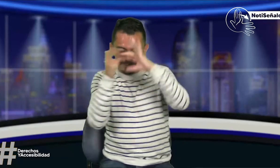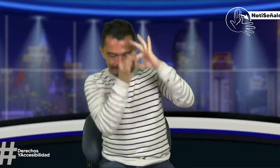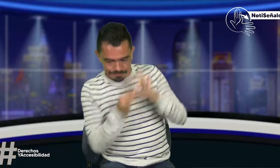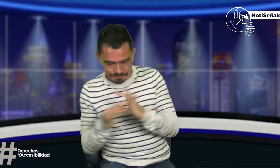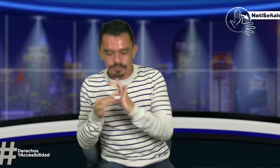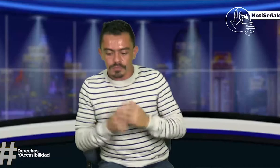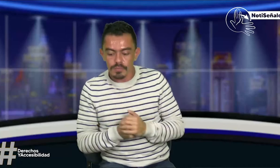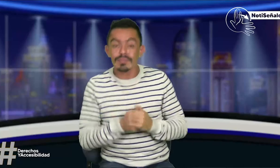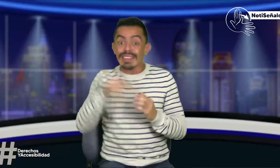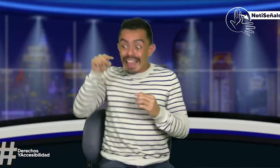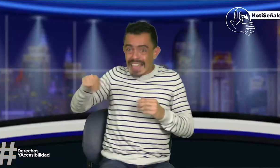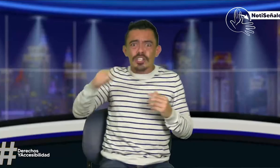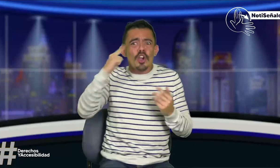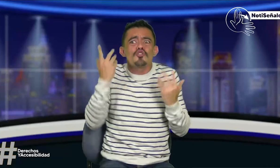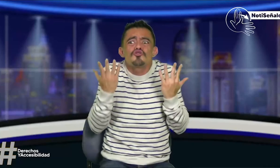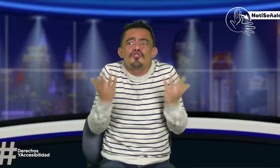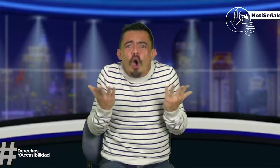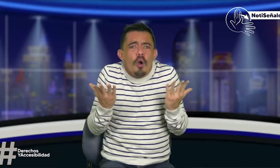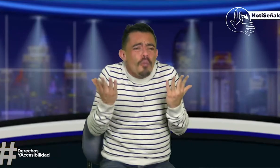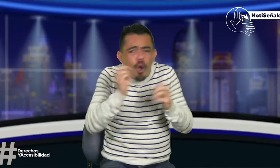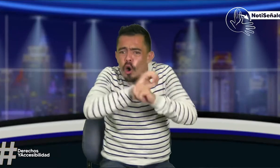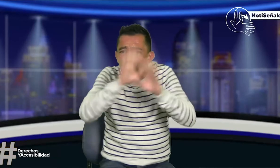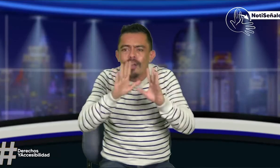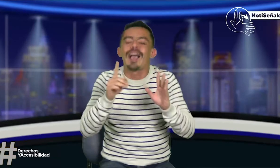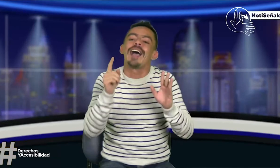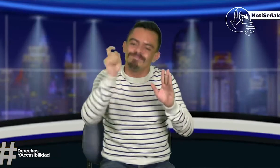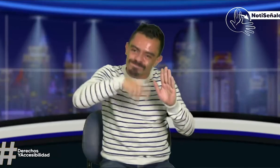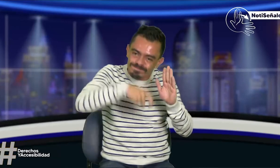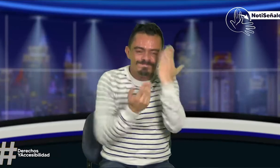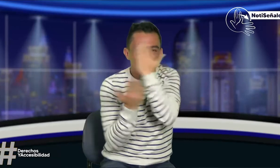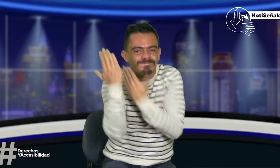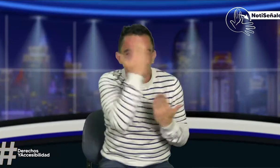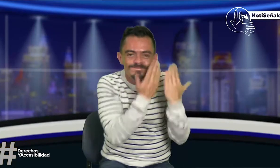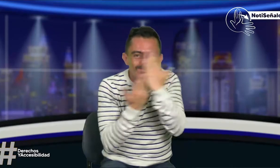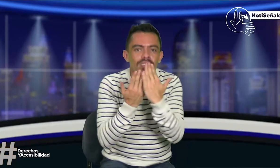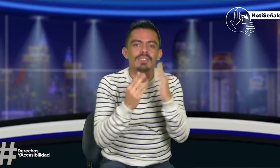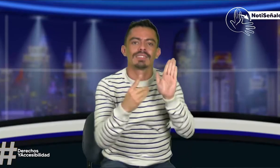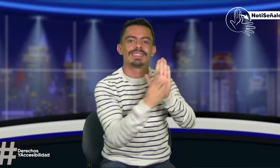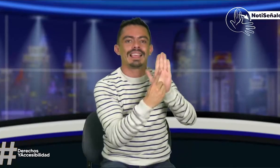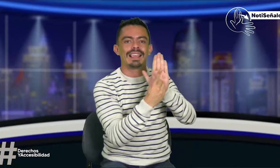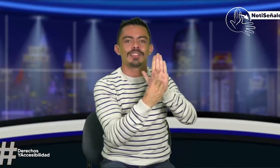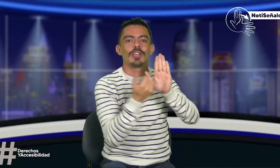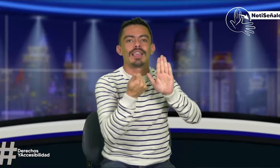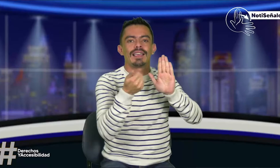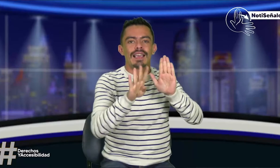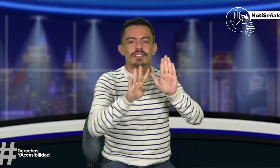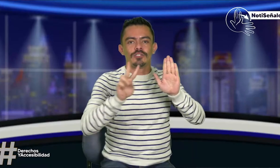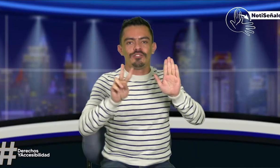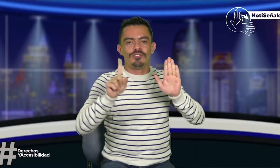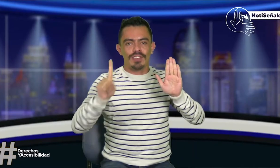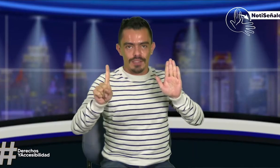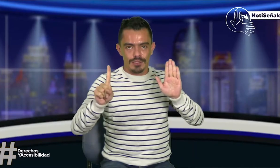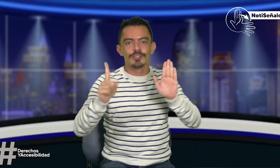demás. Eso también mirar en las regiones en Colombia, también ver y analizar el tema del decreto